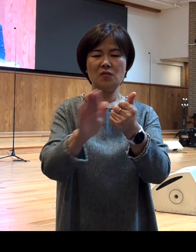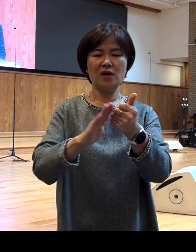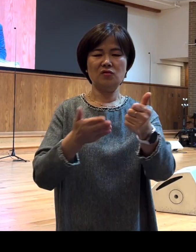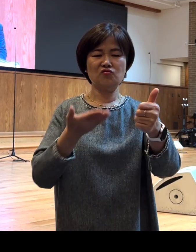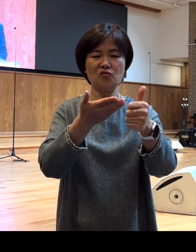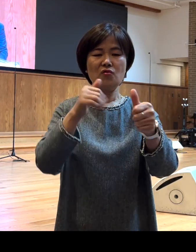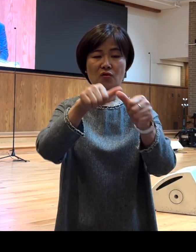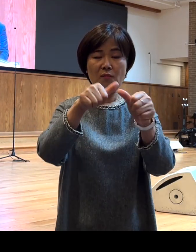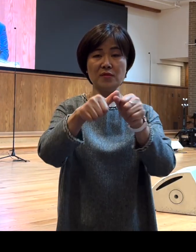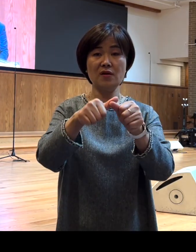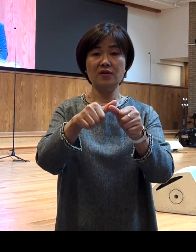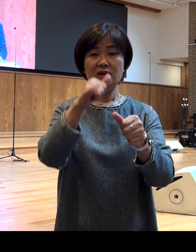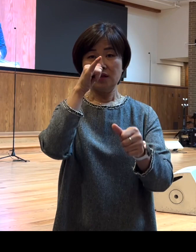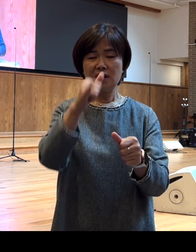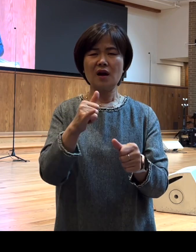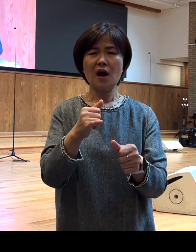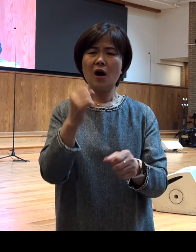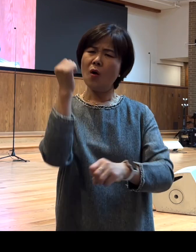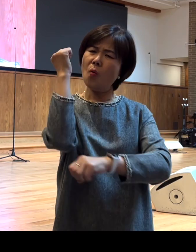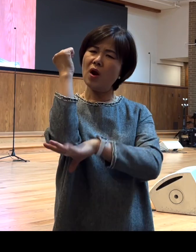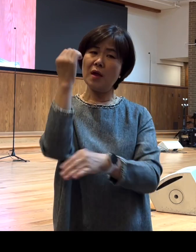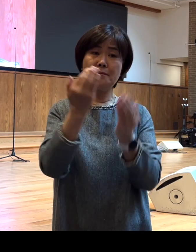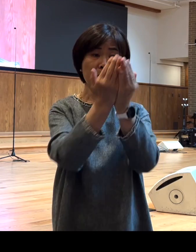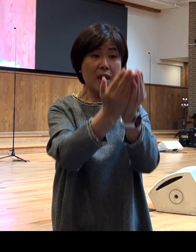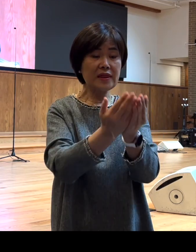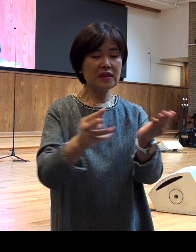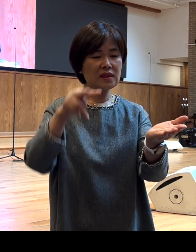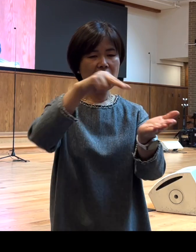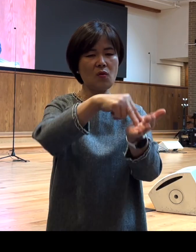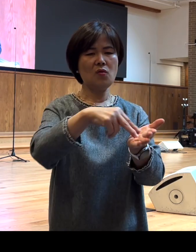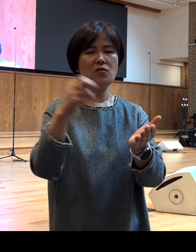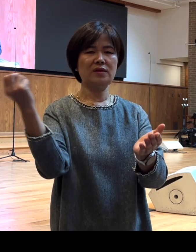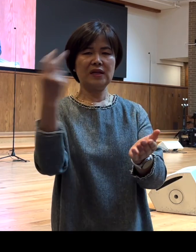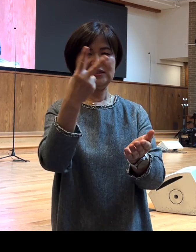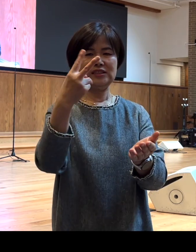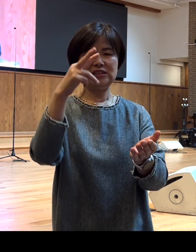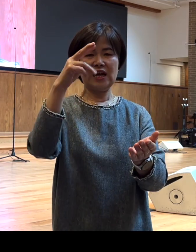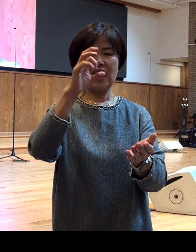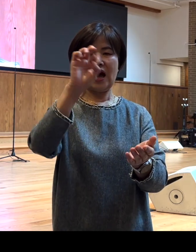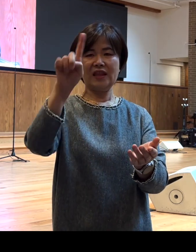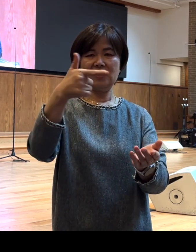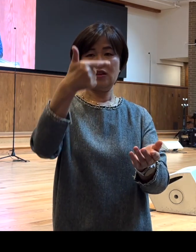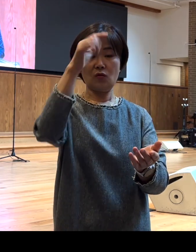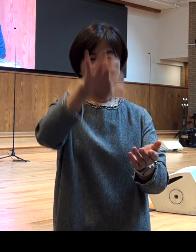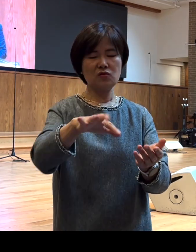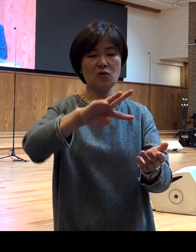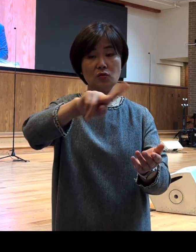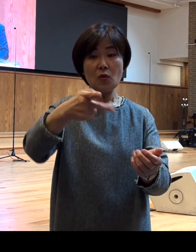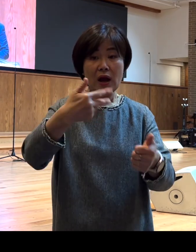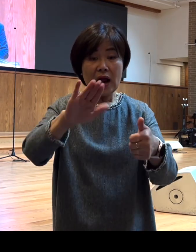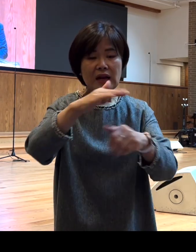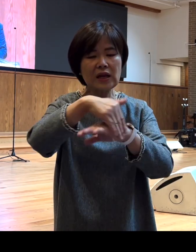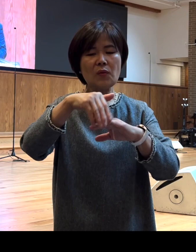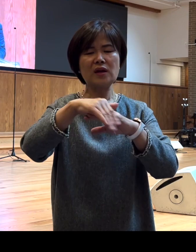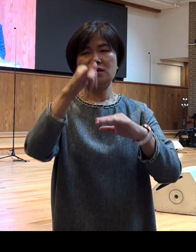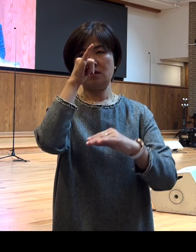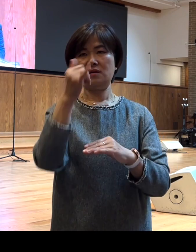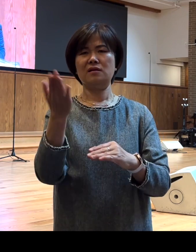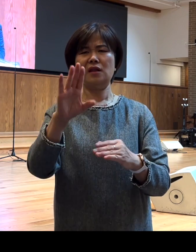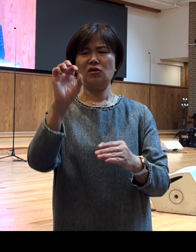건면하다가 원래는 배를 타고 다시 수리아 안디옥으로 돌아가려고 했습니다 그런데 유대인들이 자신을